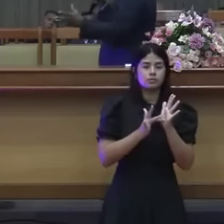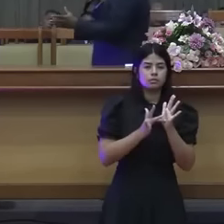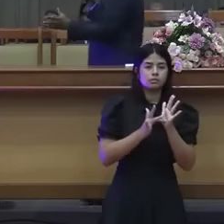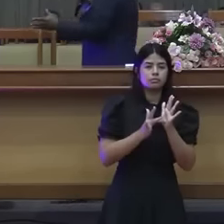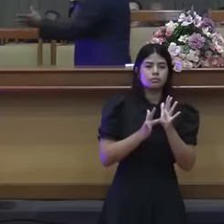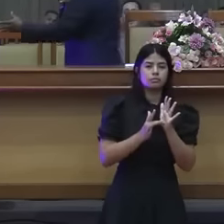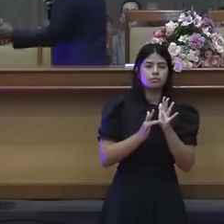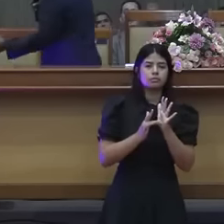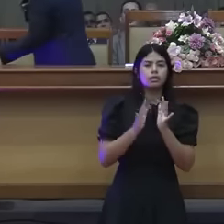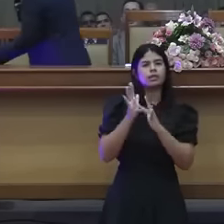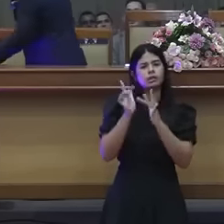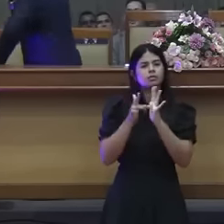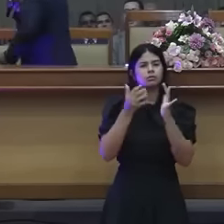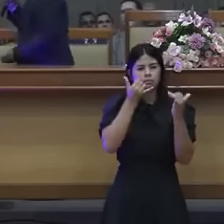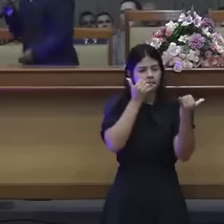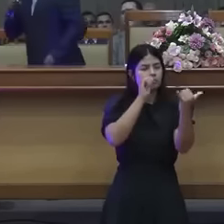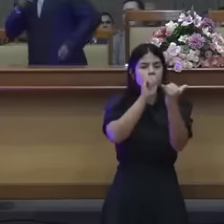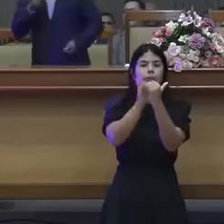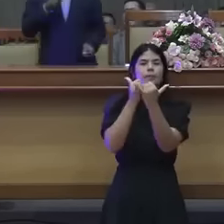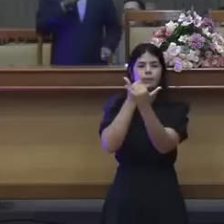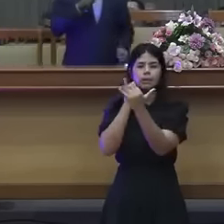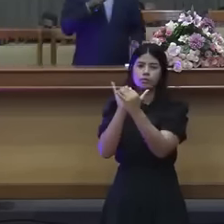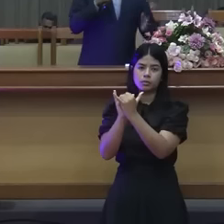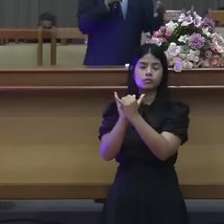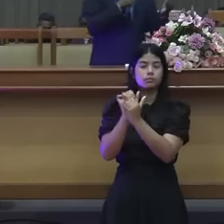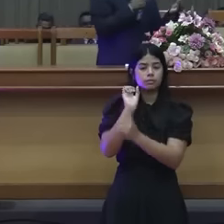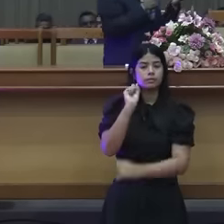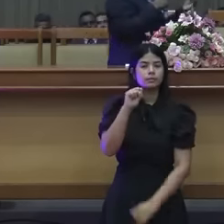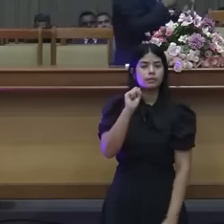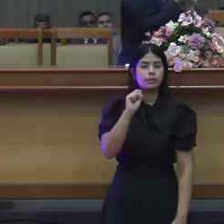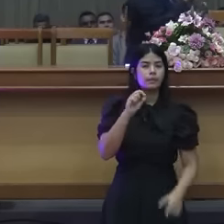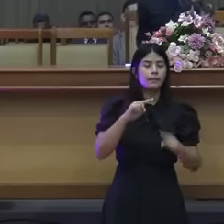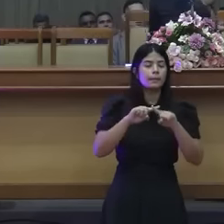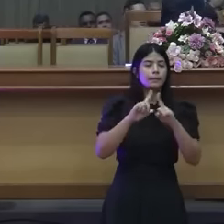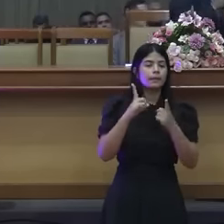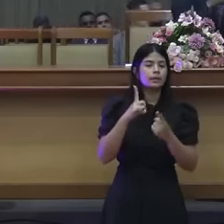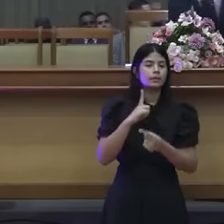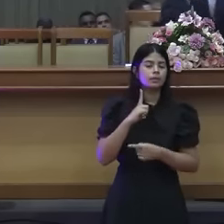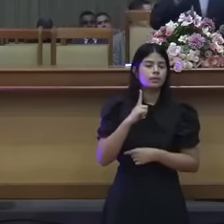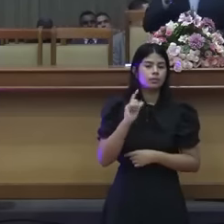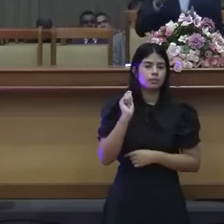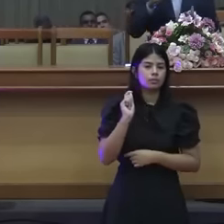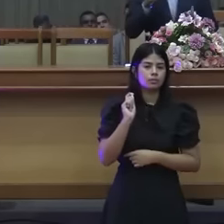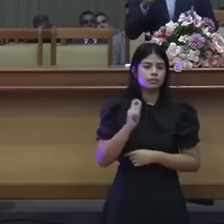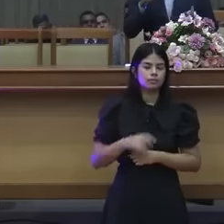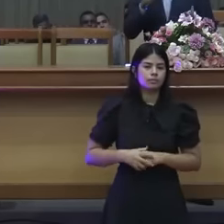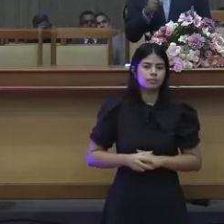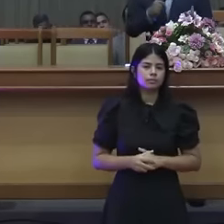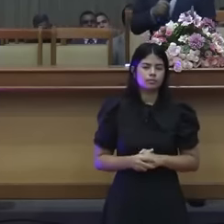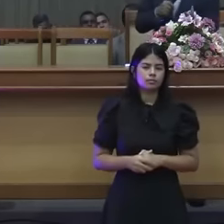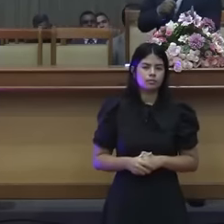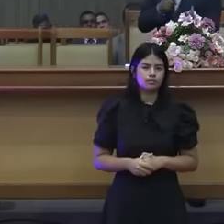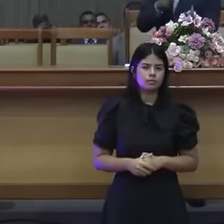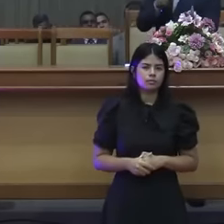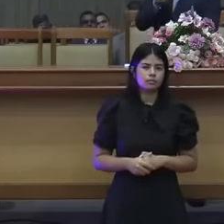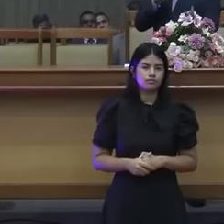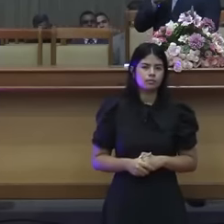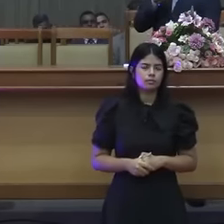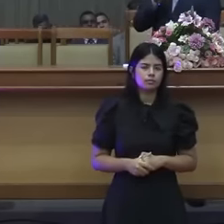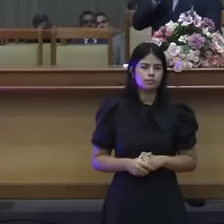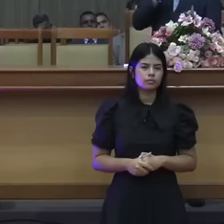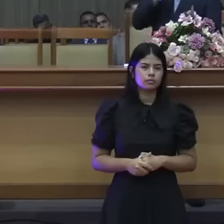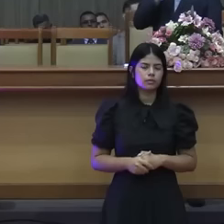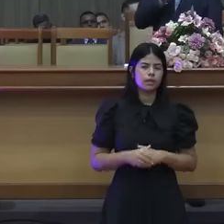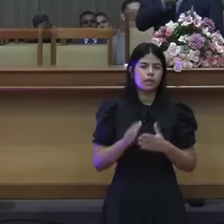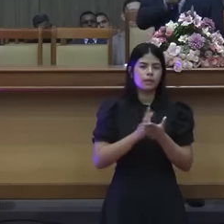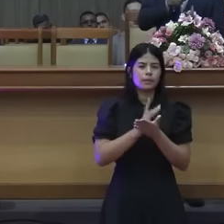perdoa ele ou não perdoa quando ele aceita Jesus? Perdoa. Agora, tem uma ideia hoje de pessoas dizendo assim, me prove na Bíblia